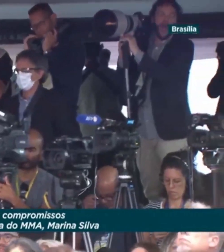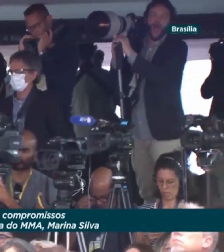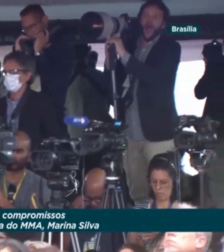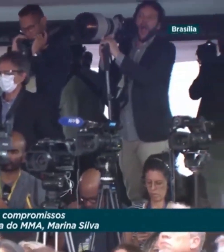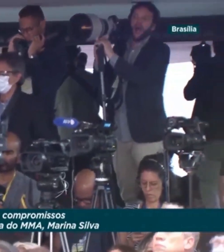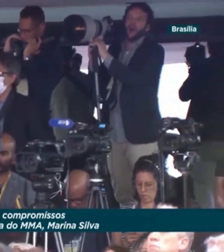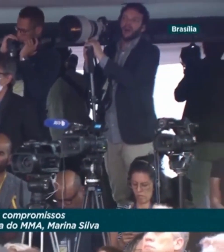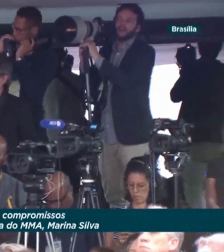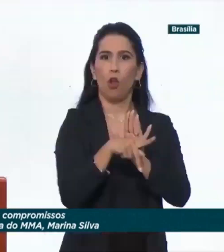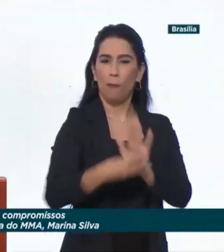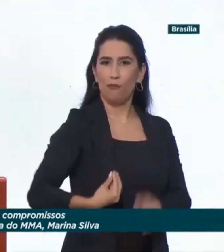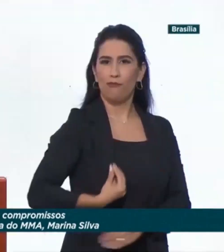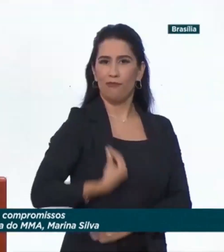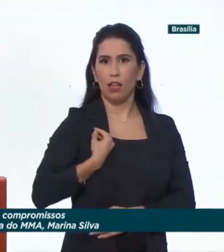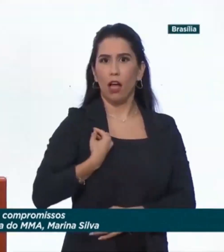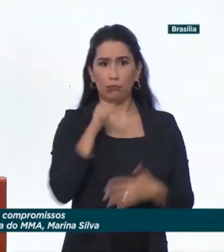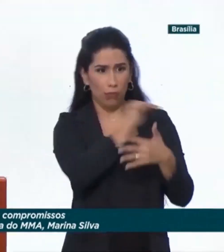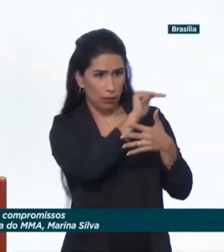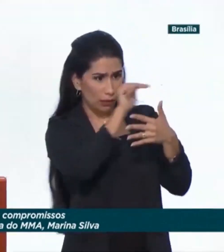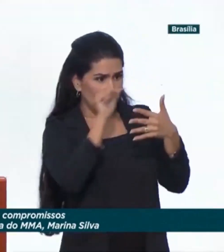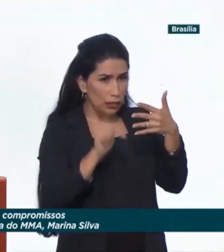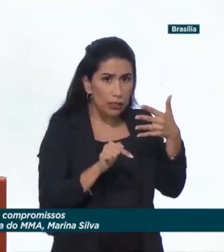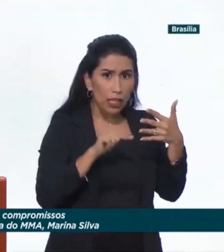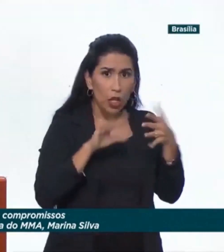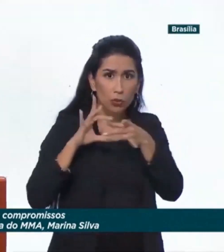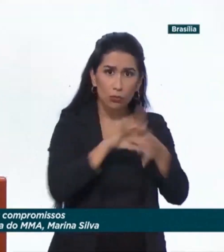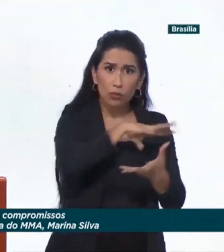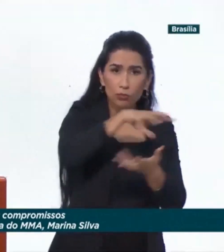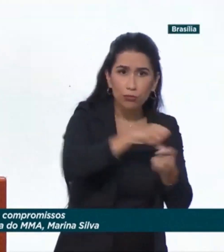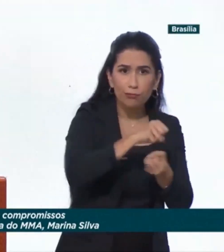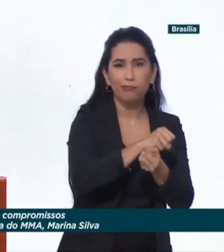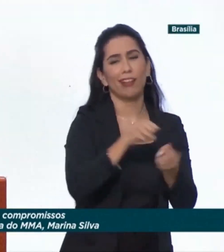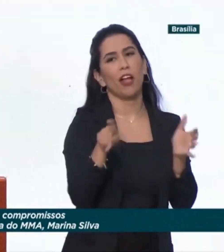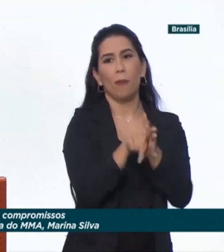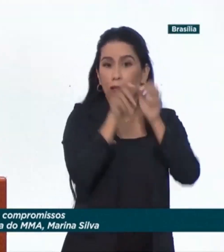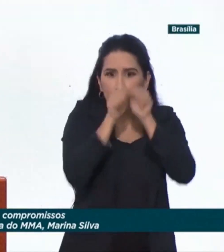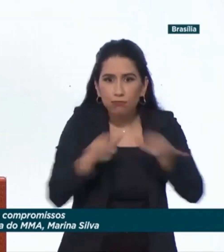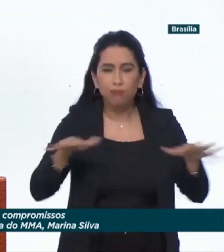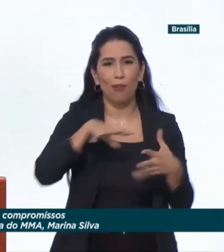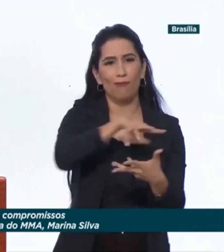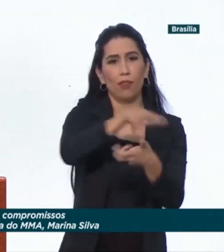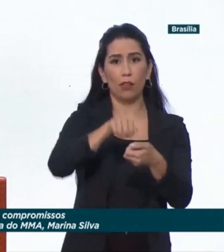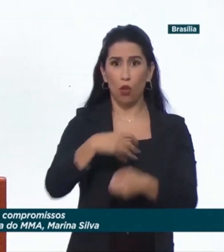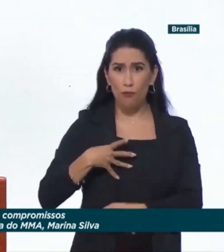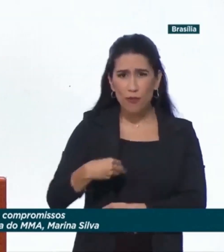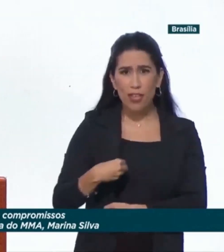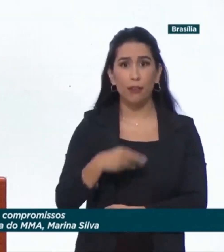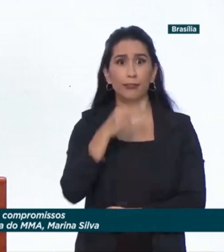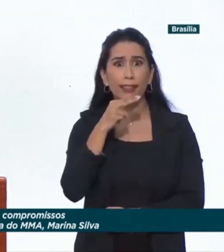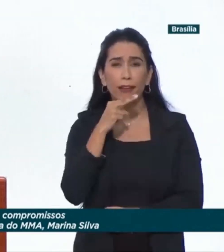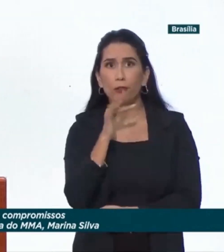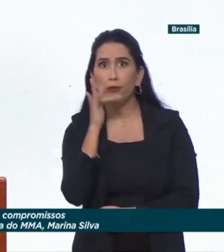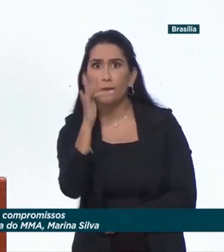de vida. Esses novos ideais identificatórios estão tomando conta do mundo. Os nossos filhos, os